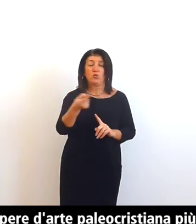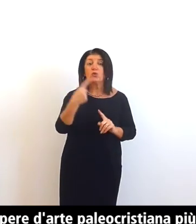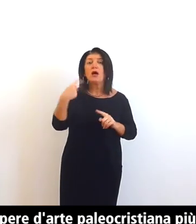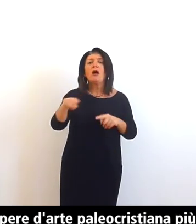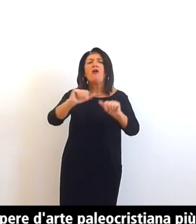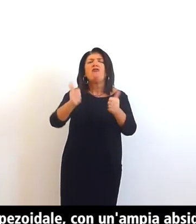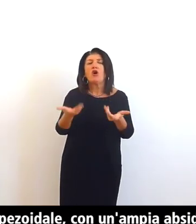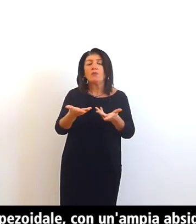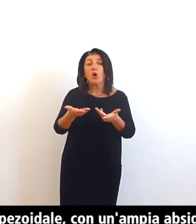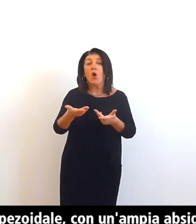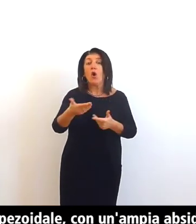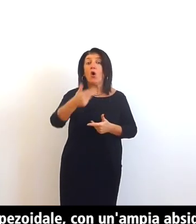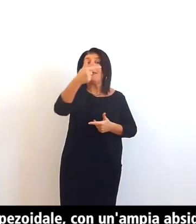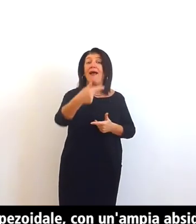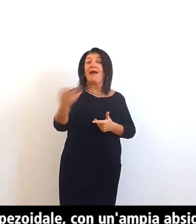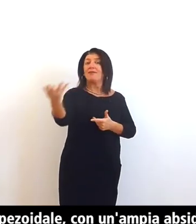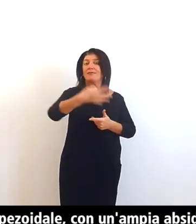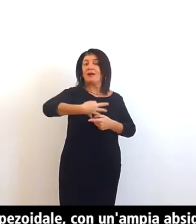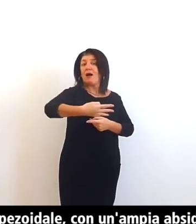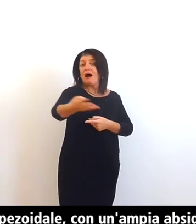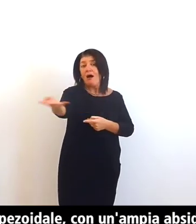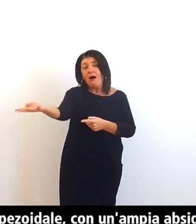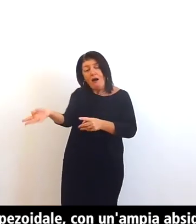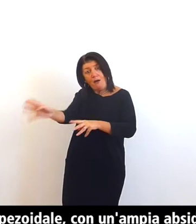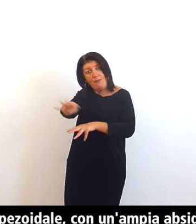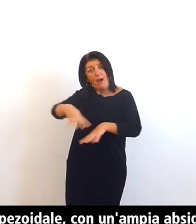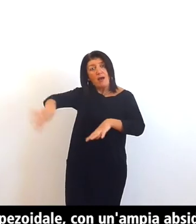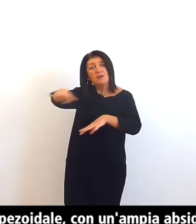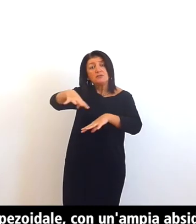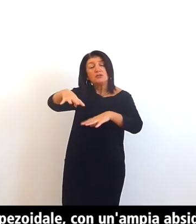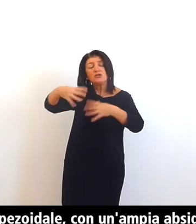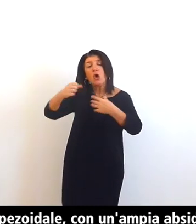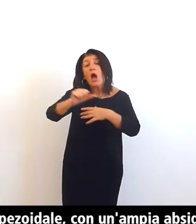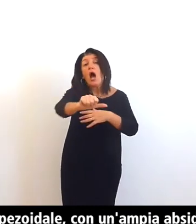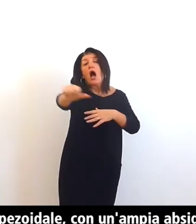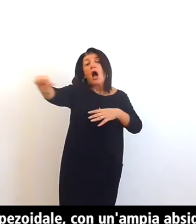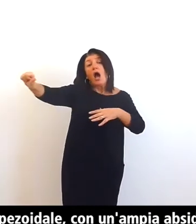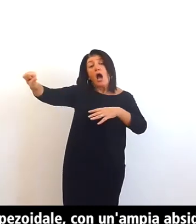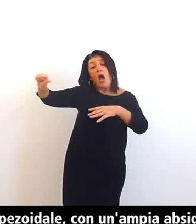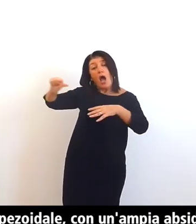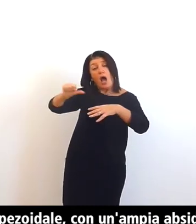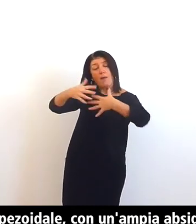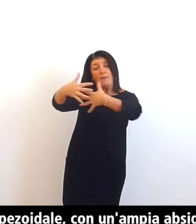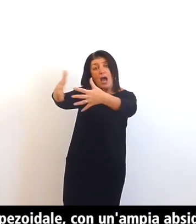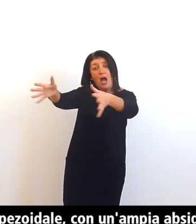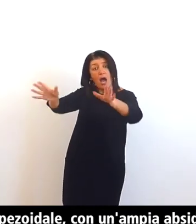con un'ampia abside coperta da una cupola costruita con una struttura leggera di tubi di terracotta